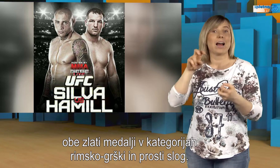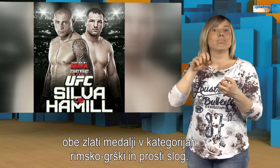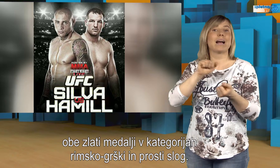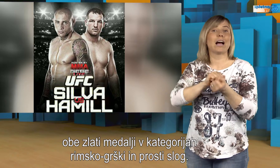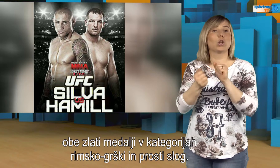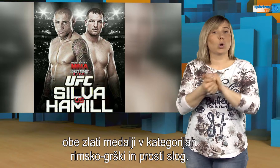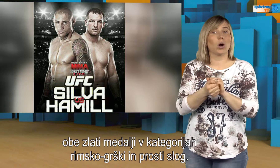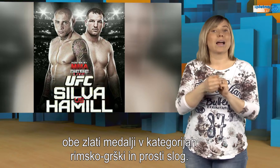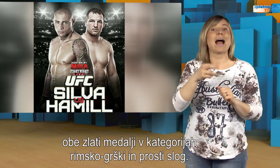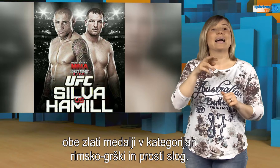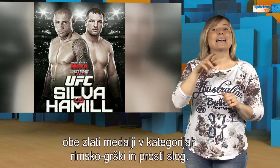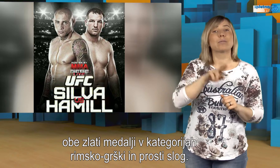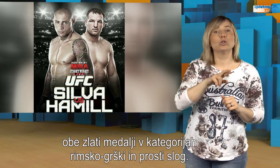rimsko-grški in prosti slog.